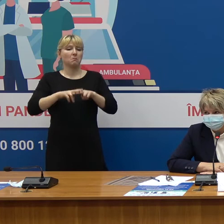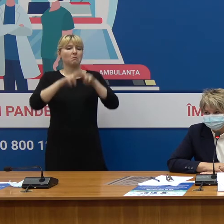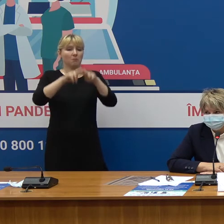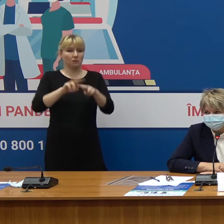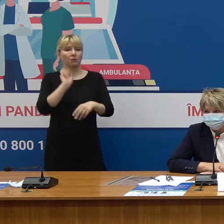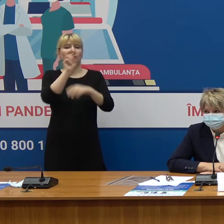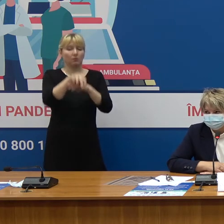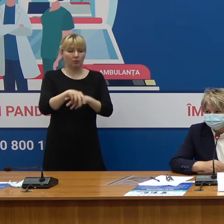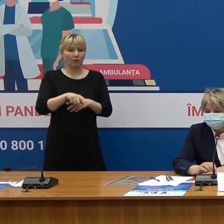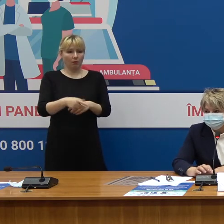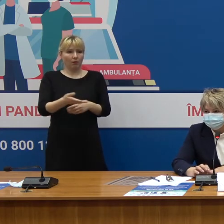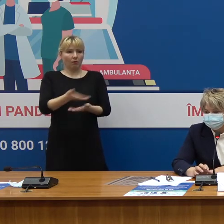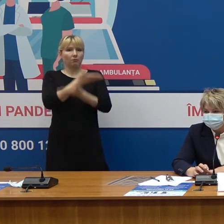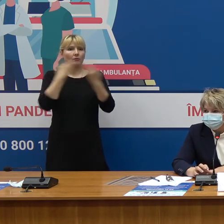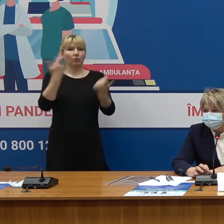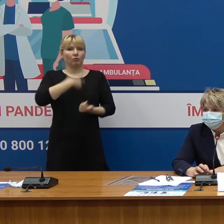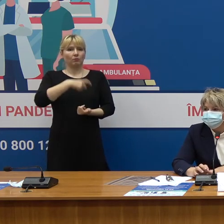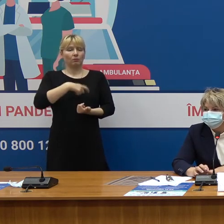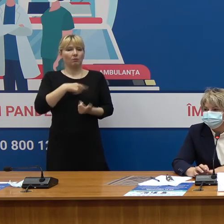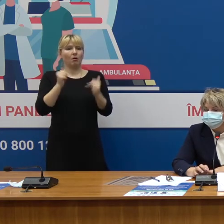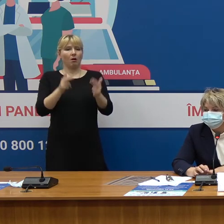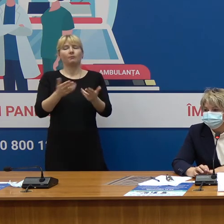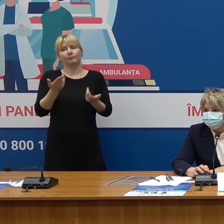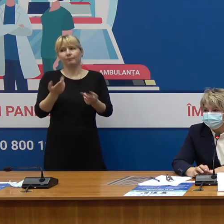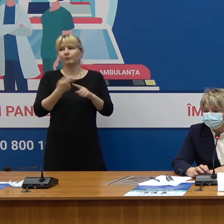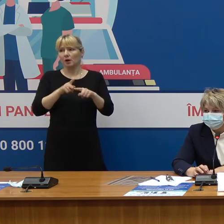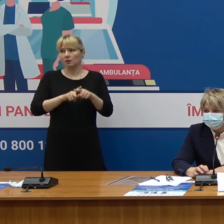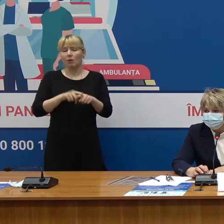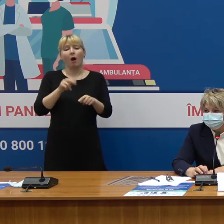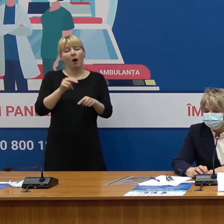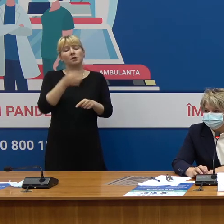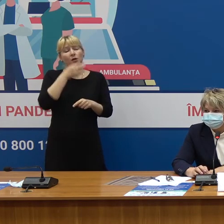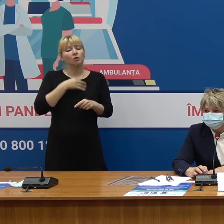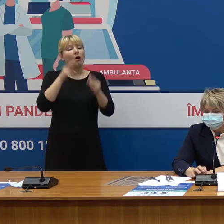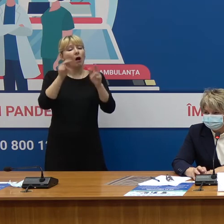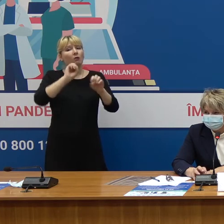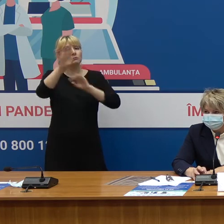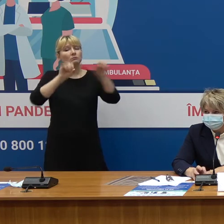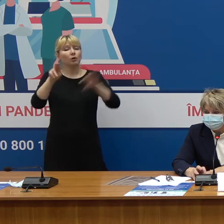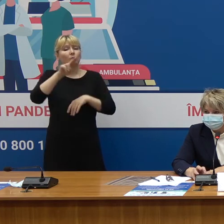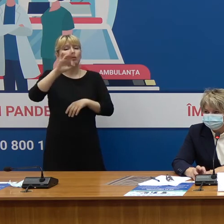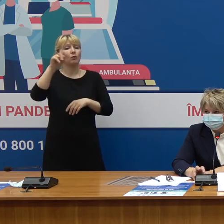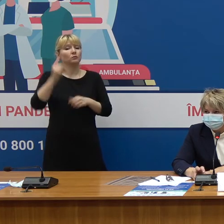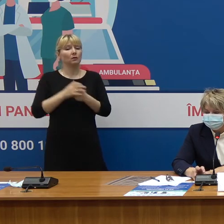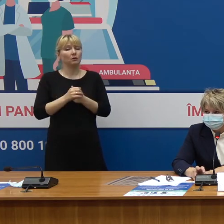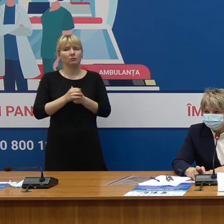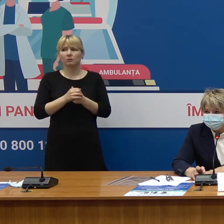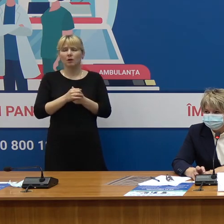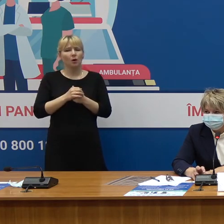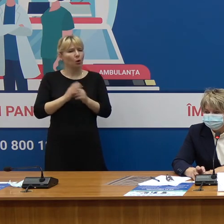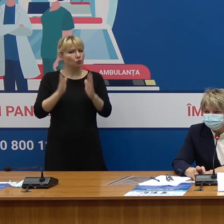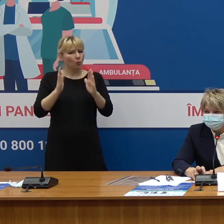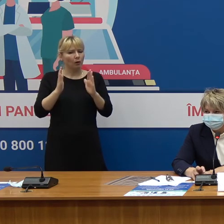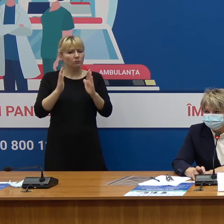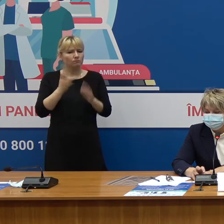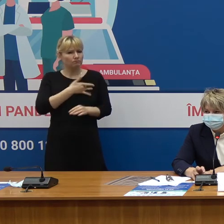veți avea această doză Da, despre doze vreau să întreb în acest caz cum sunt ele liberate instituțiilor Este strict nevoie